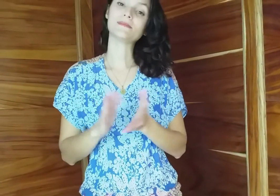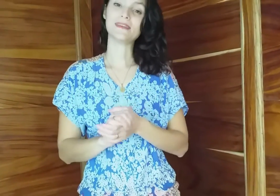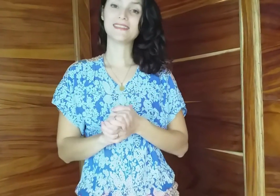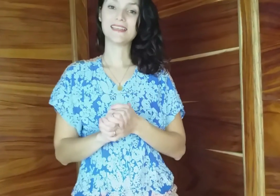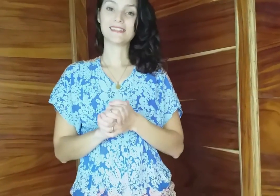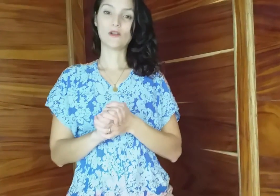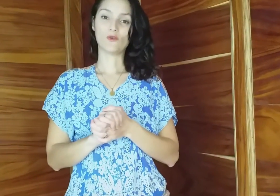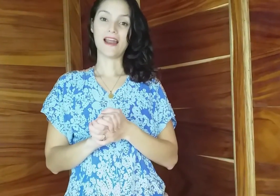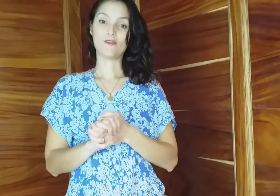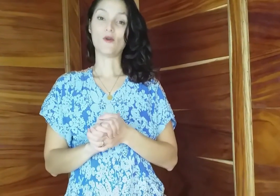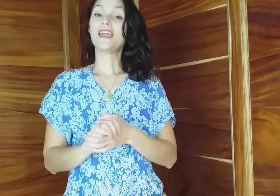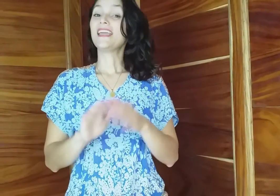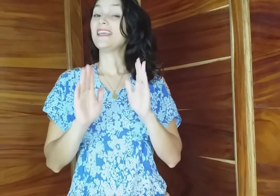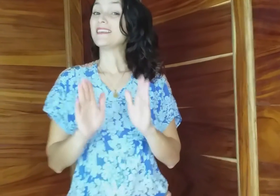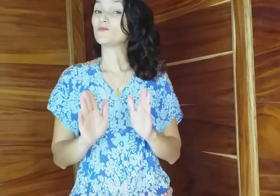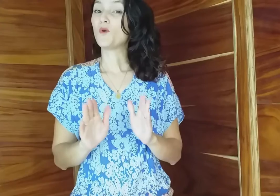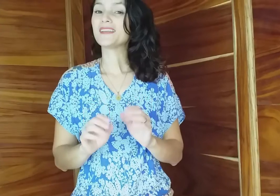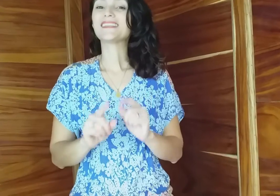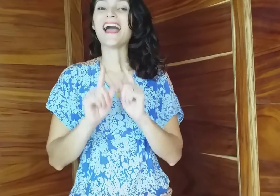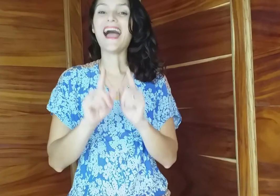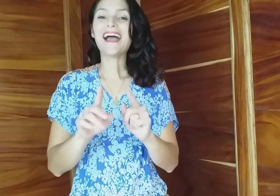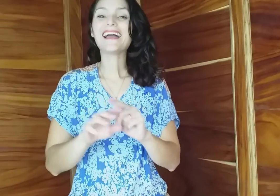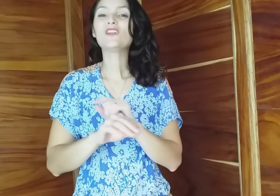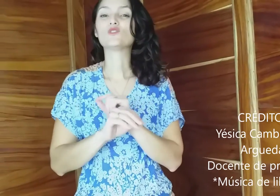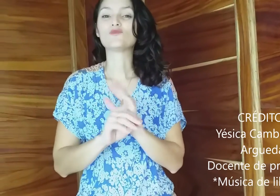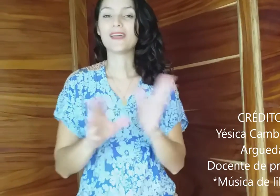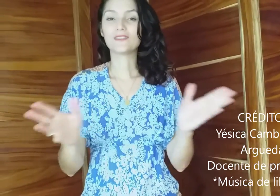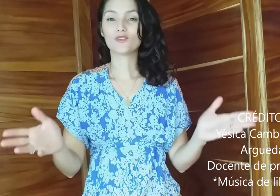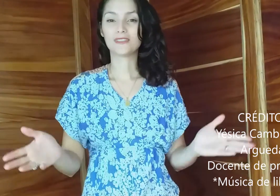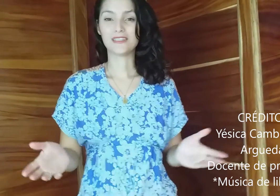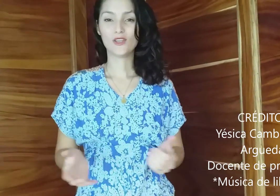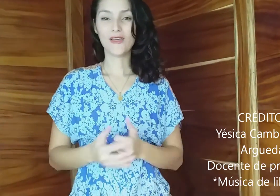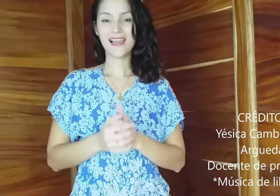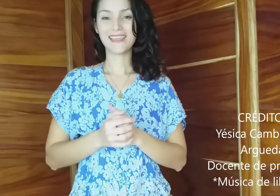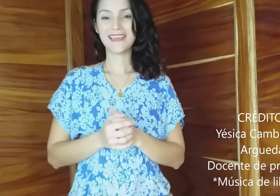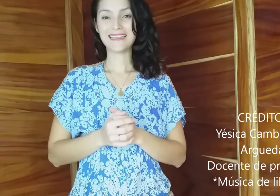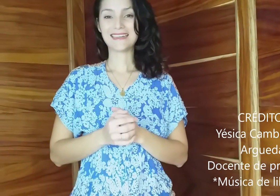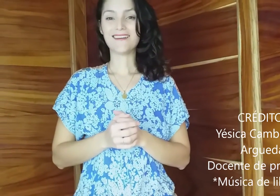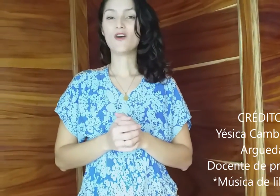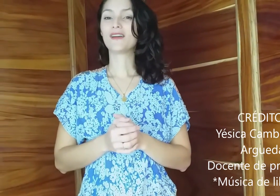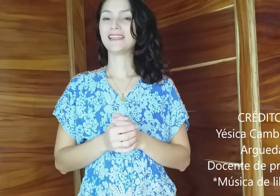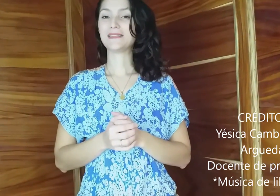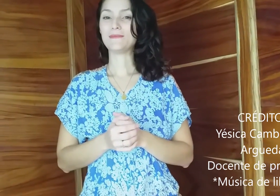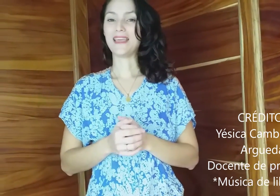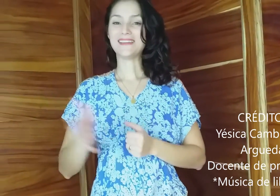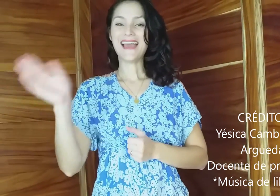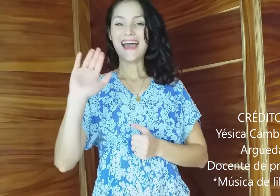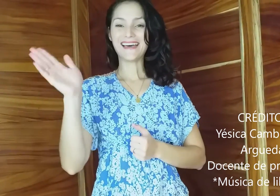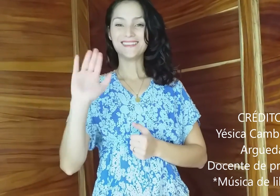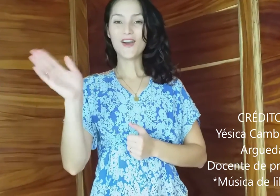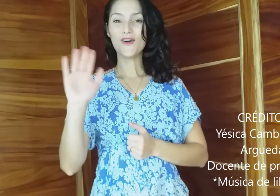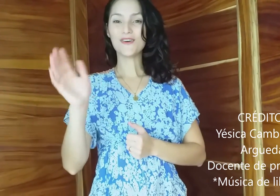veces hasta lograrlo. Y después hagan los retos de toda la guía de trabajo que les envíe. ¡Adiós!